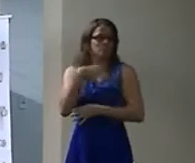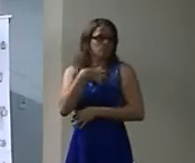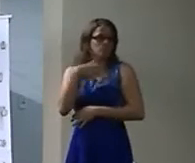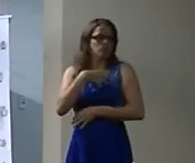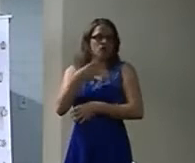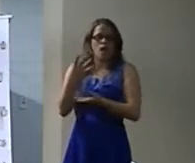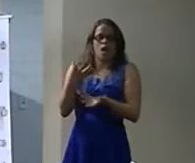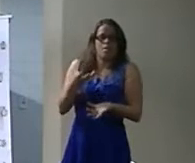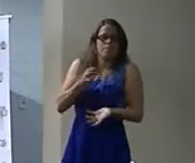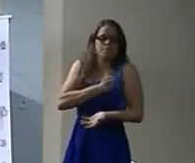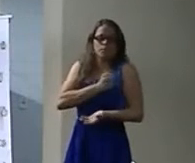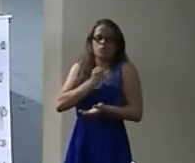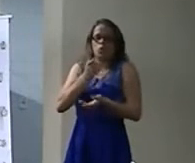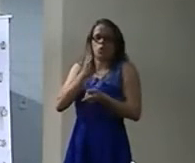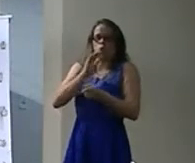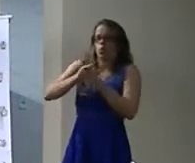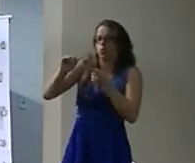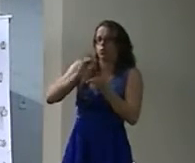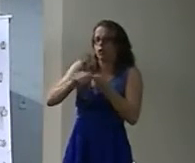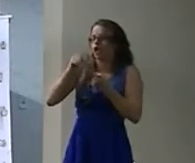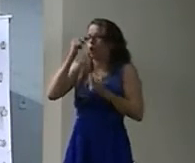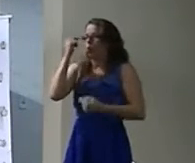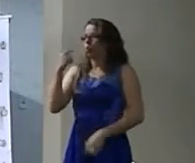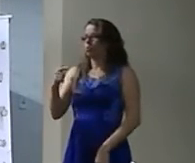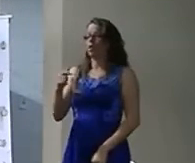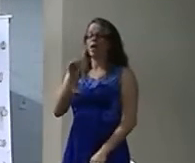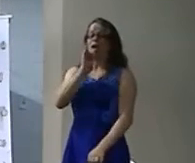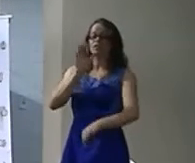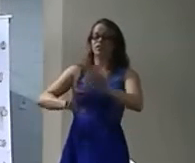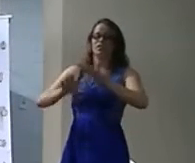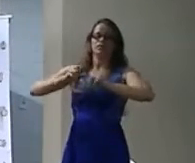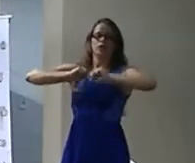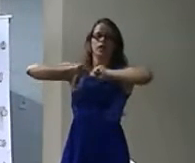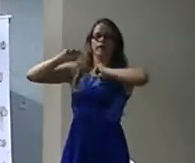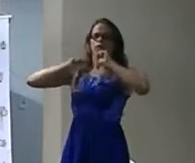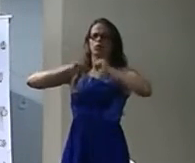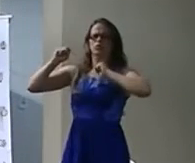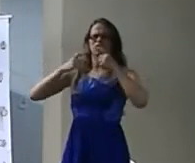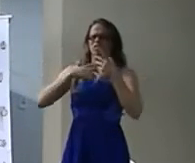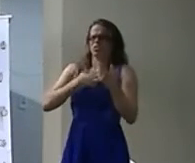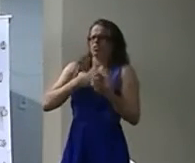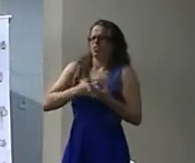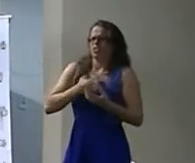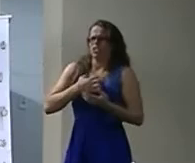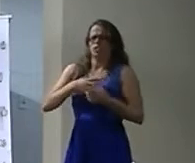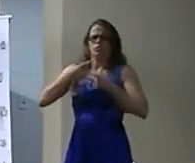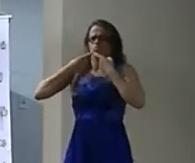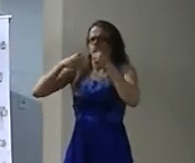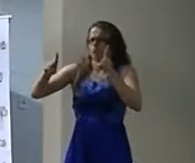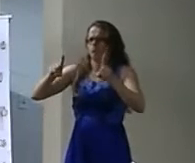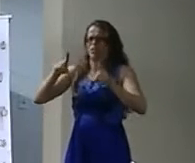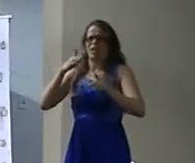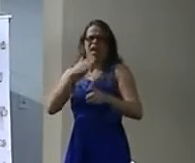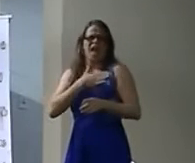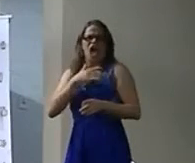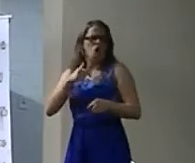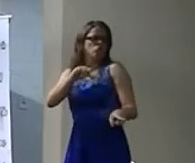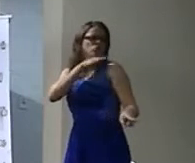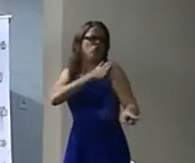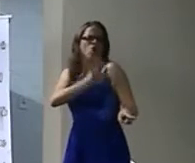isso Porque senão é só revolta É só revolta É só chateação É só xinga E dizer que o ouvinte Não presta Eu tenho uma situação